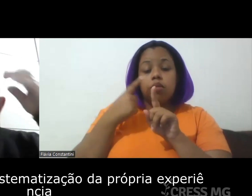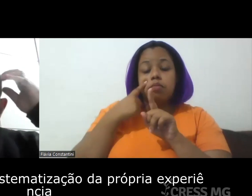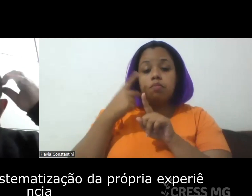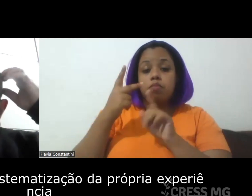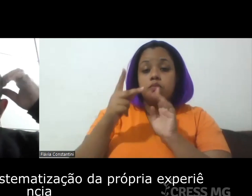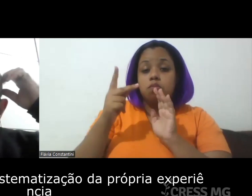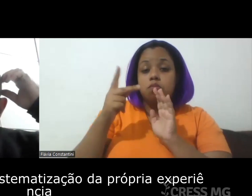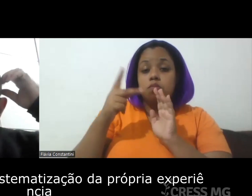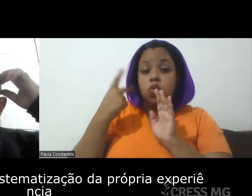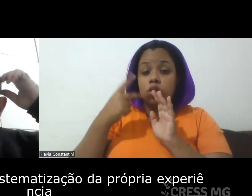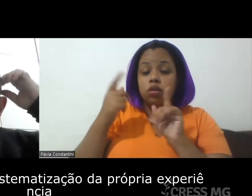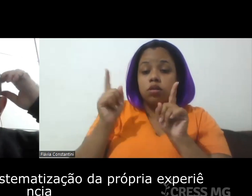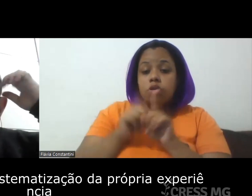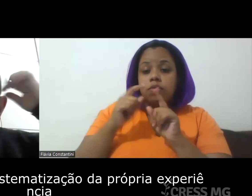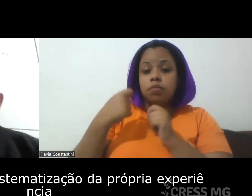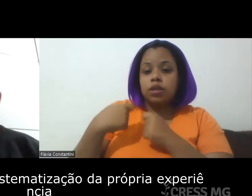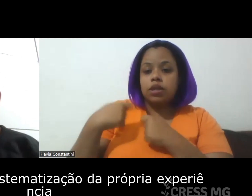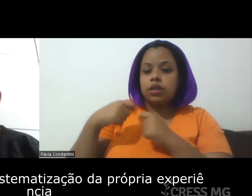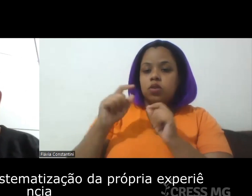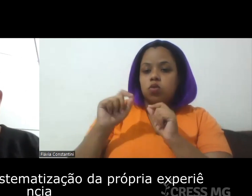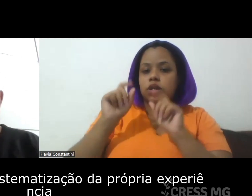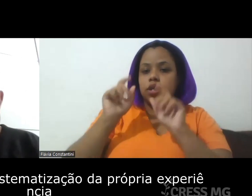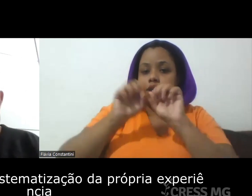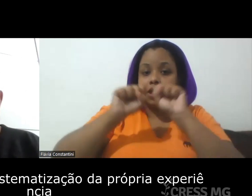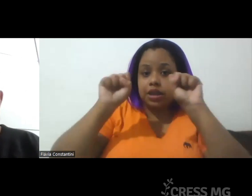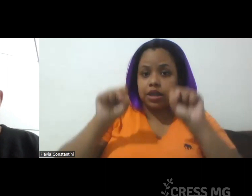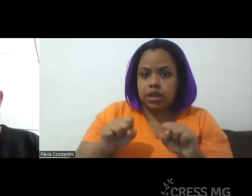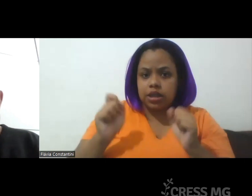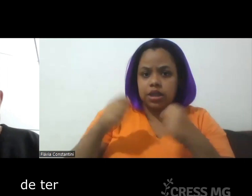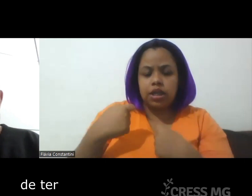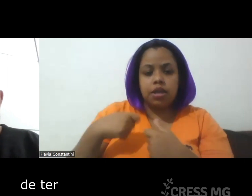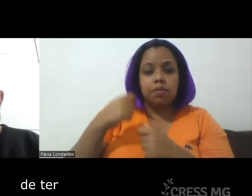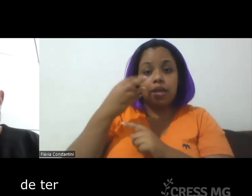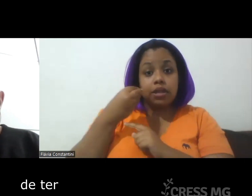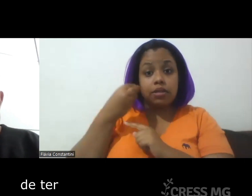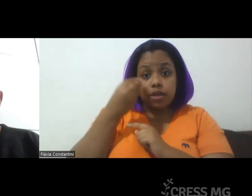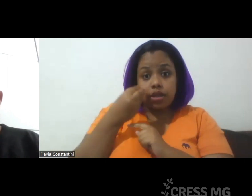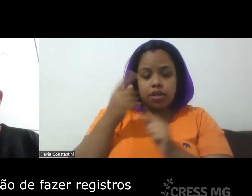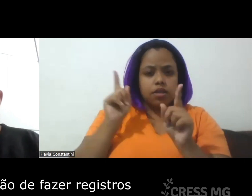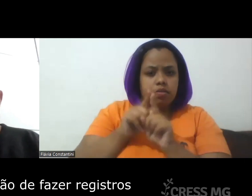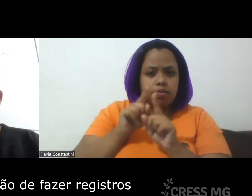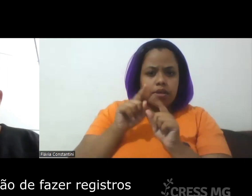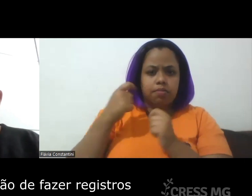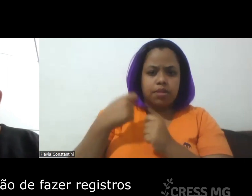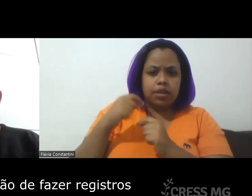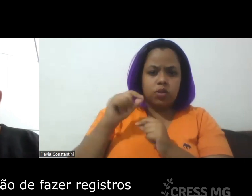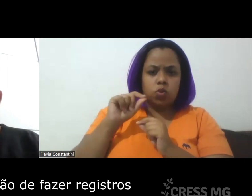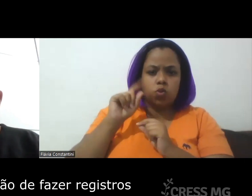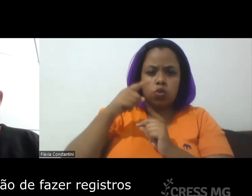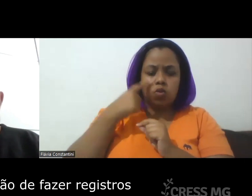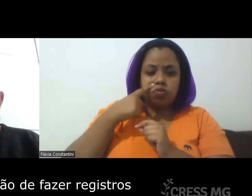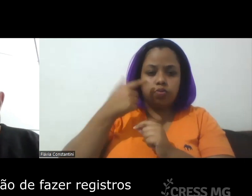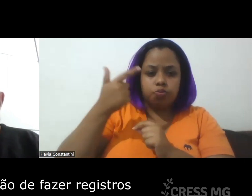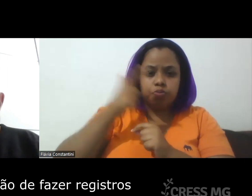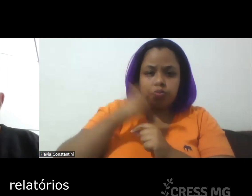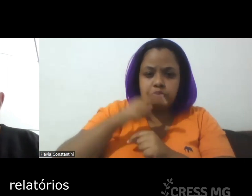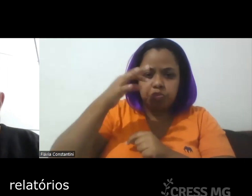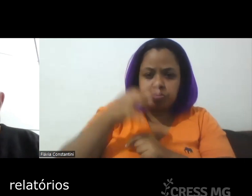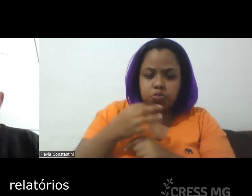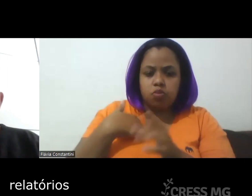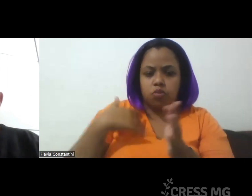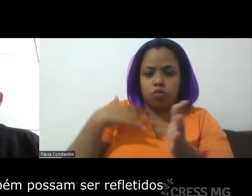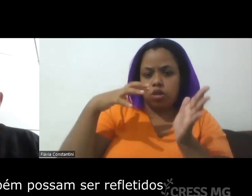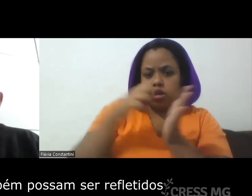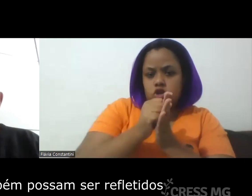necessidade da sistematização da própria experiência né de ter né a condição de fazer registros